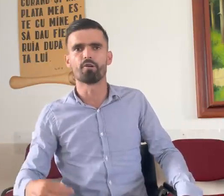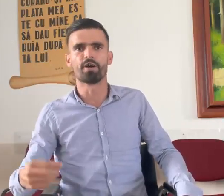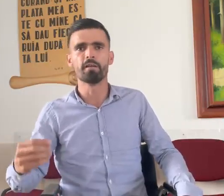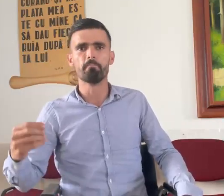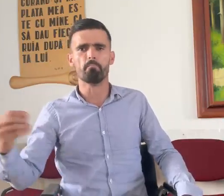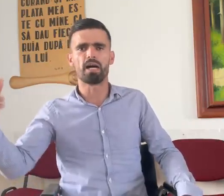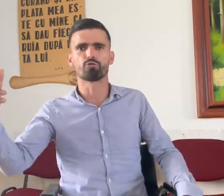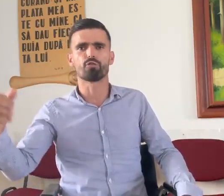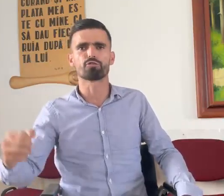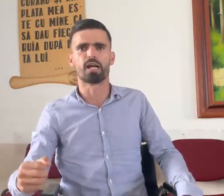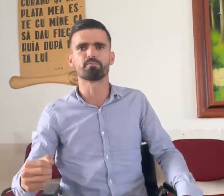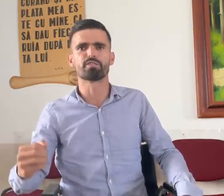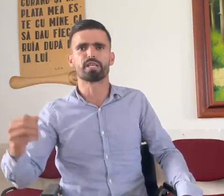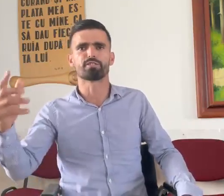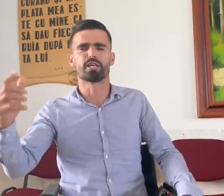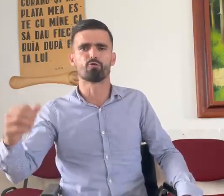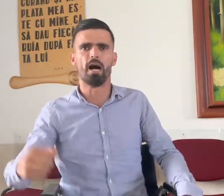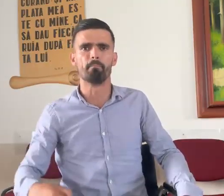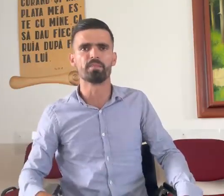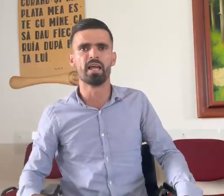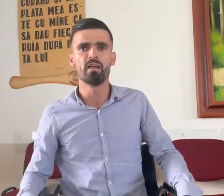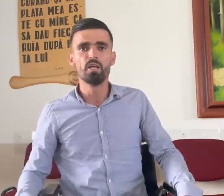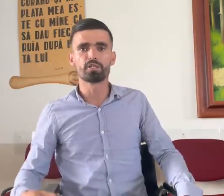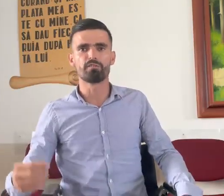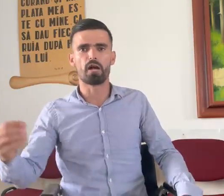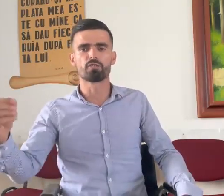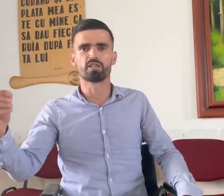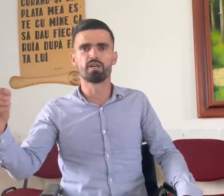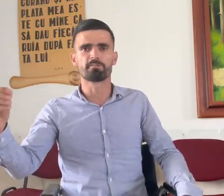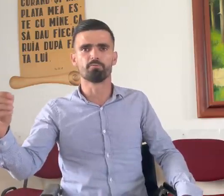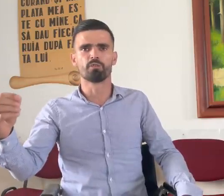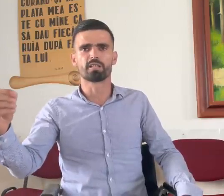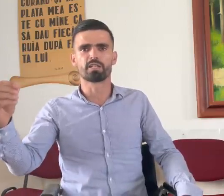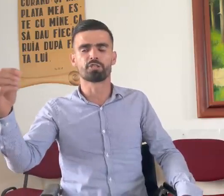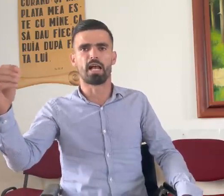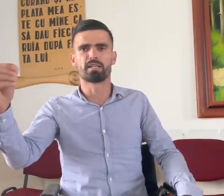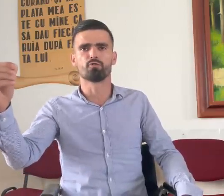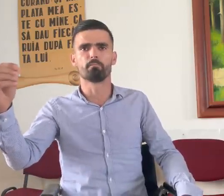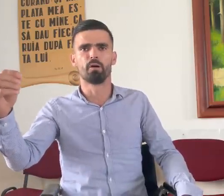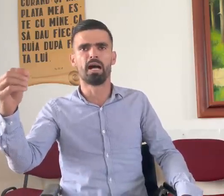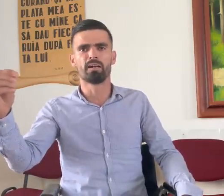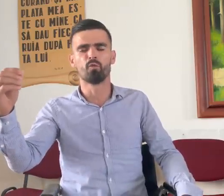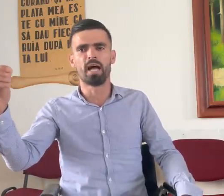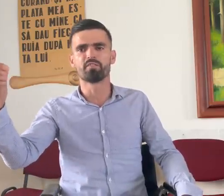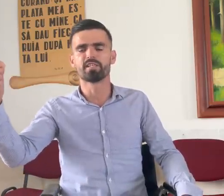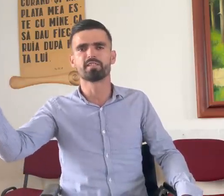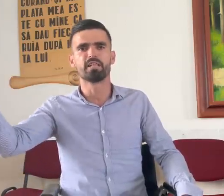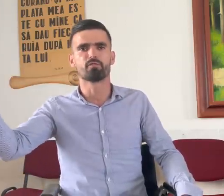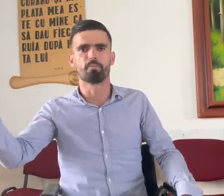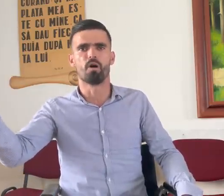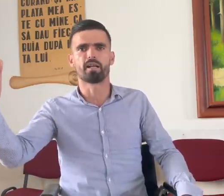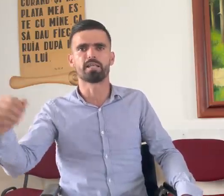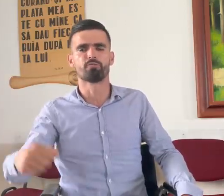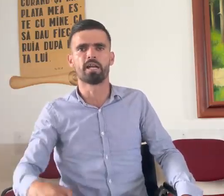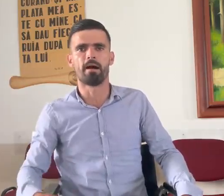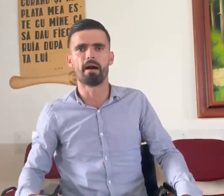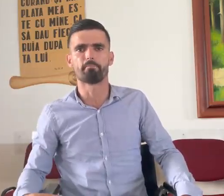noi, m-a durut și am zis, de ce, Doamne? Și vreau să vă spun că șați după un an de zile, după moartea lui, n-a mai